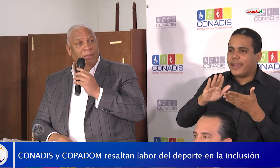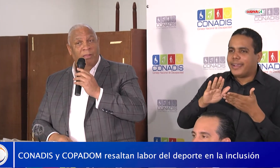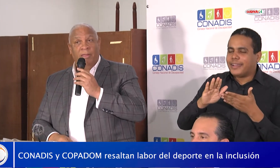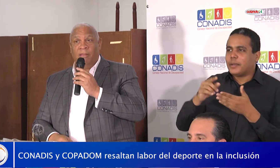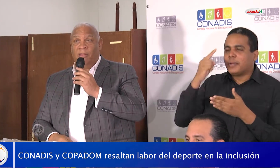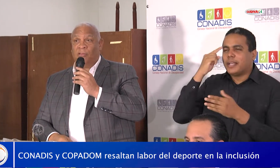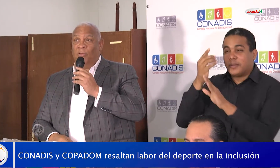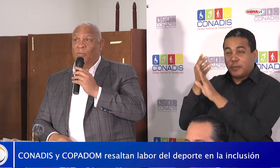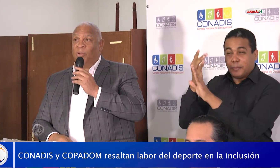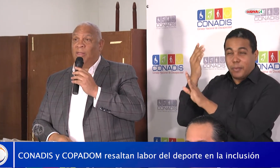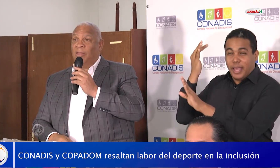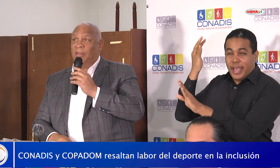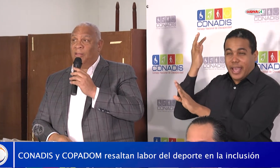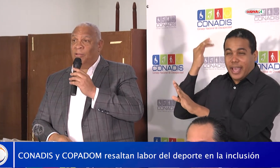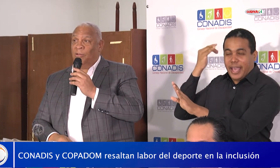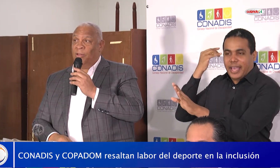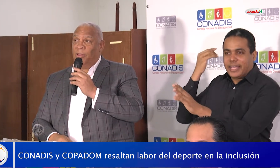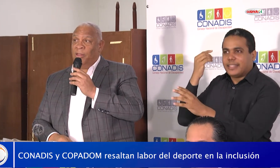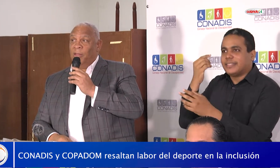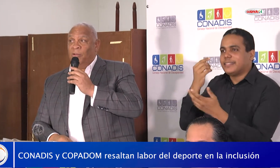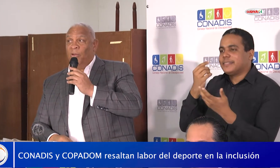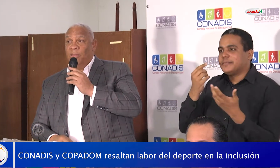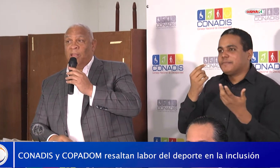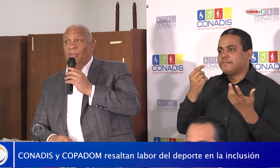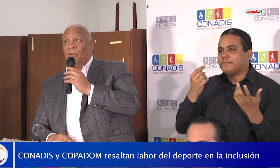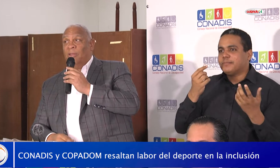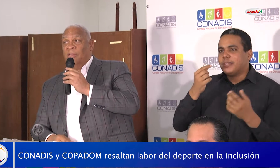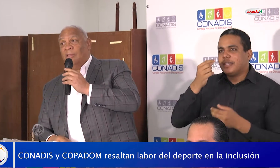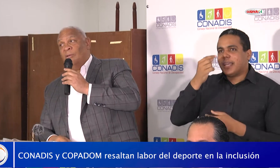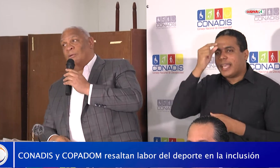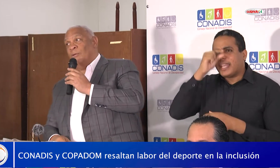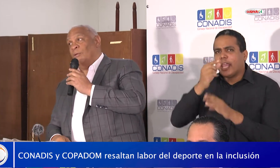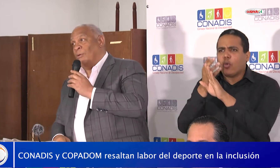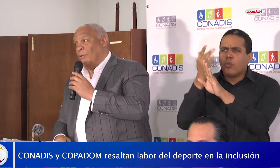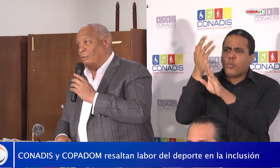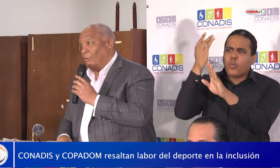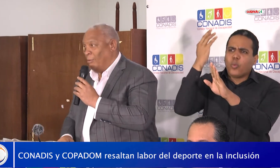que son el padre, los generadores,